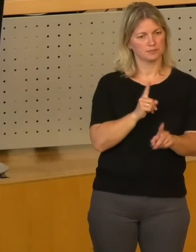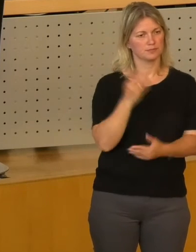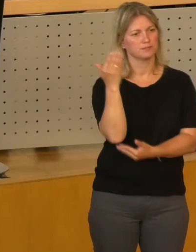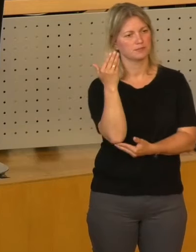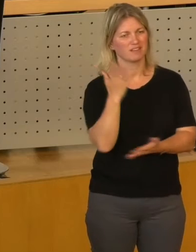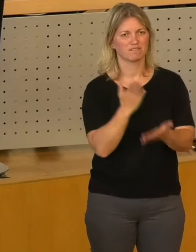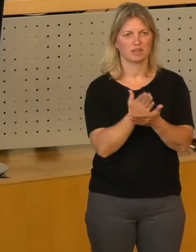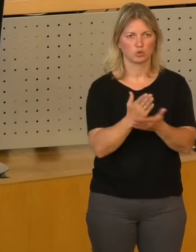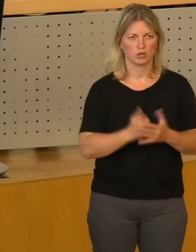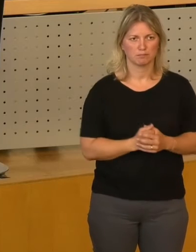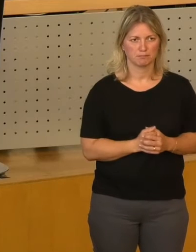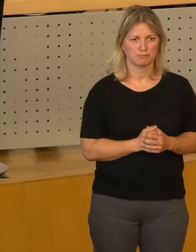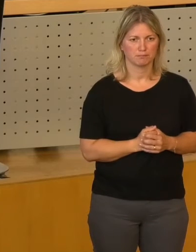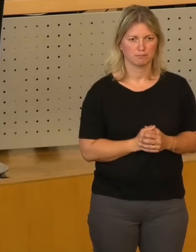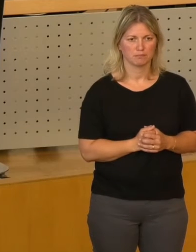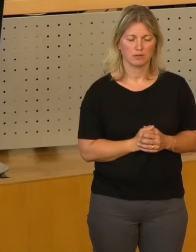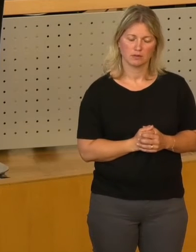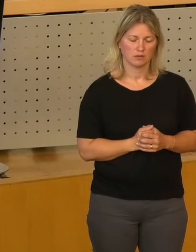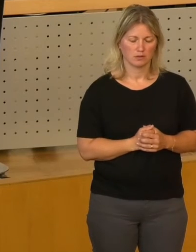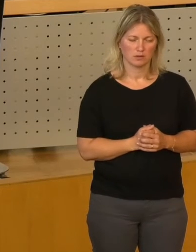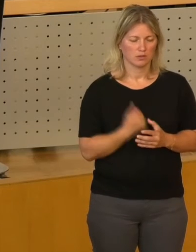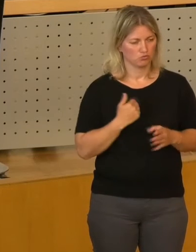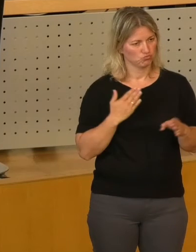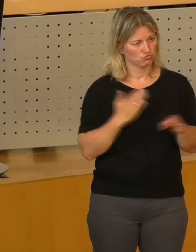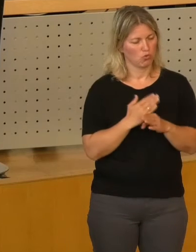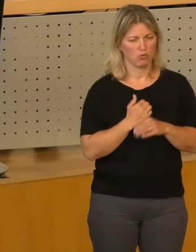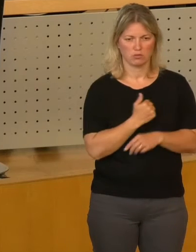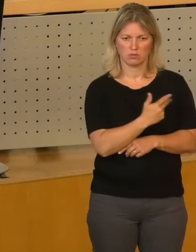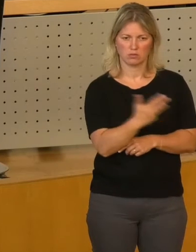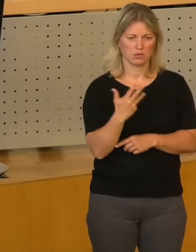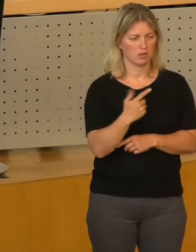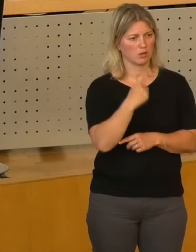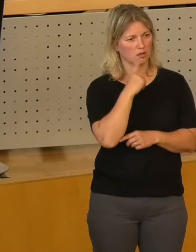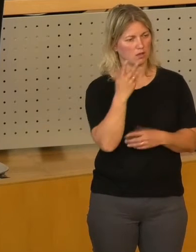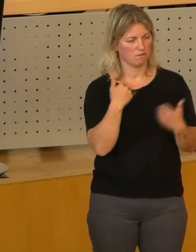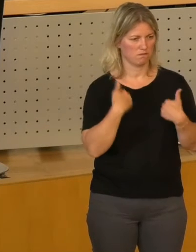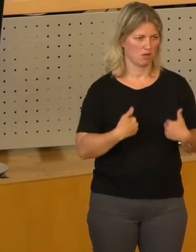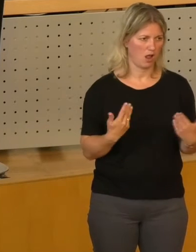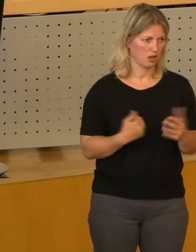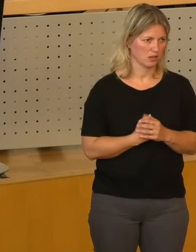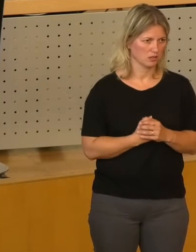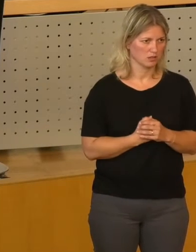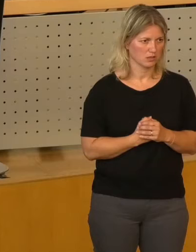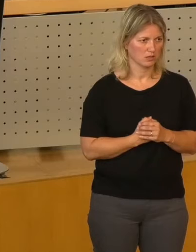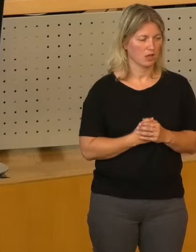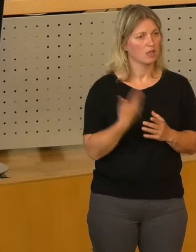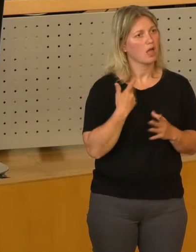das unsägliche Verhalten, das postkommunistische Geschwätz,